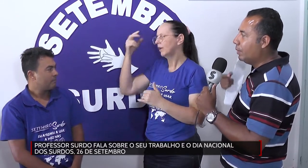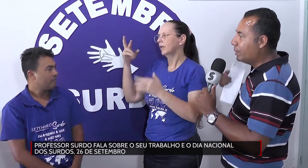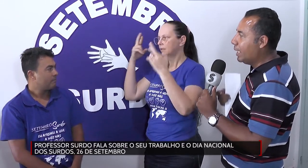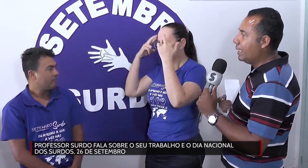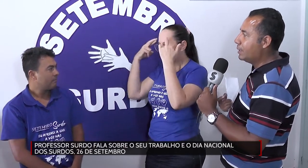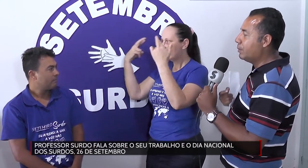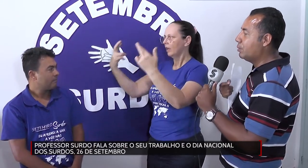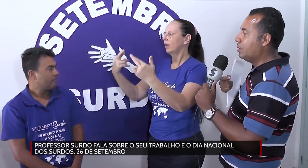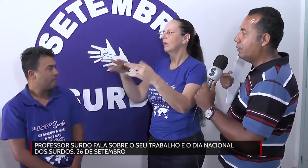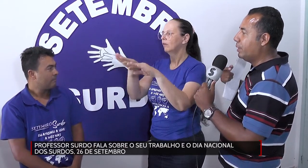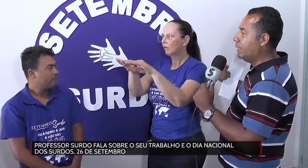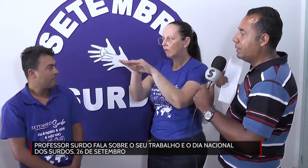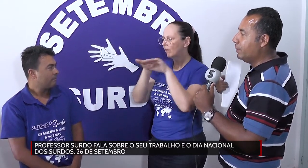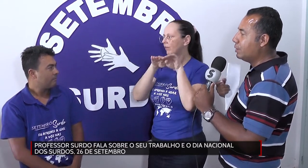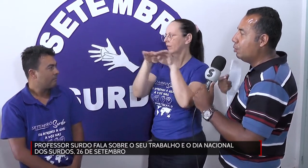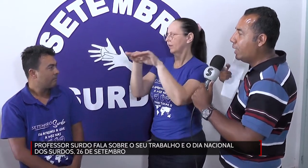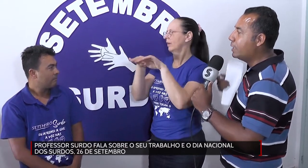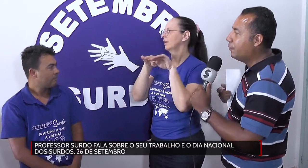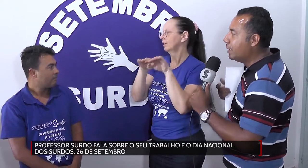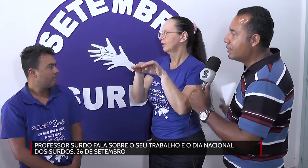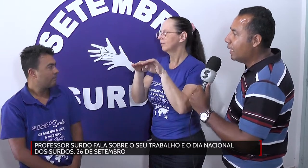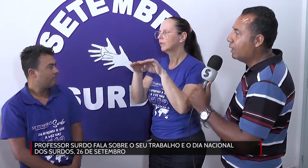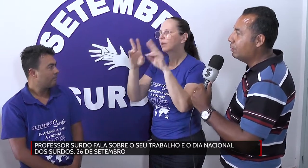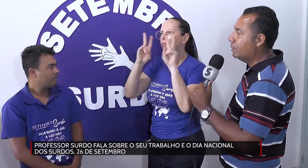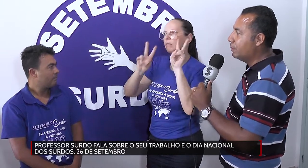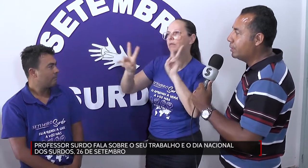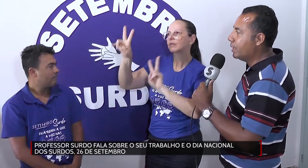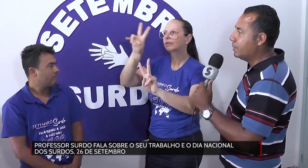igualdade, que as pessoas tivessem um olhar diferenciado de vocês.